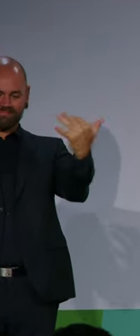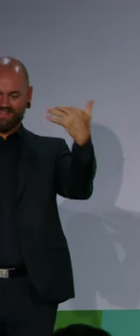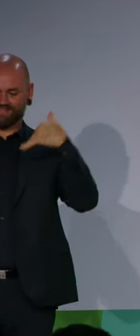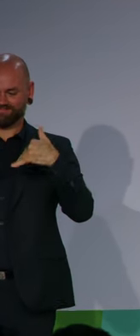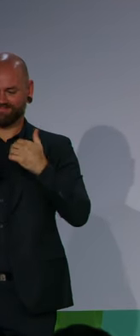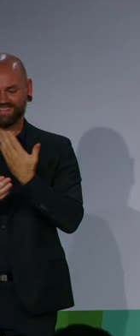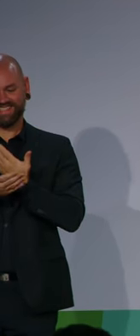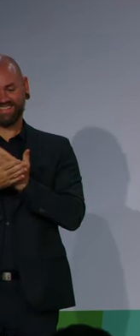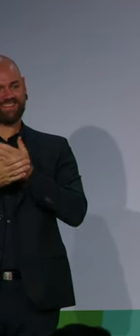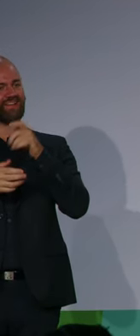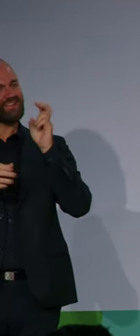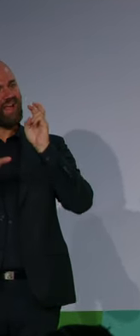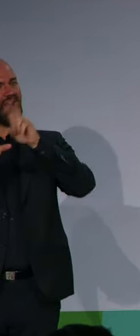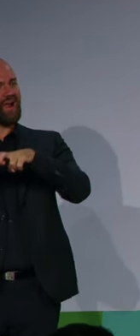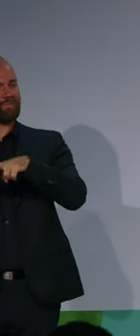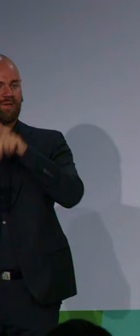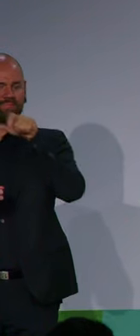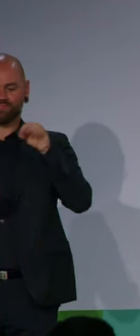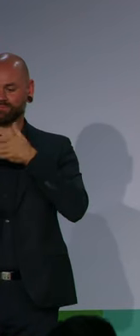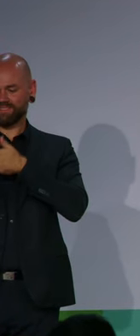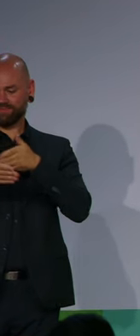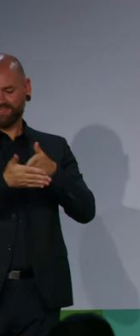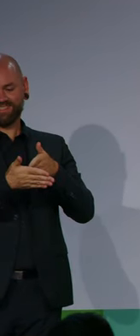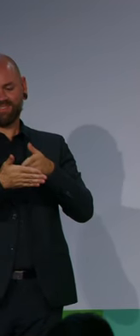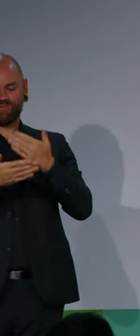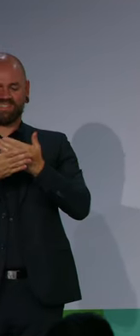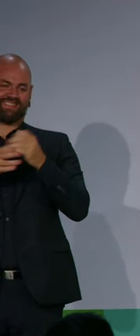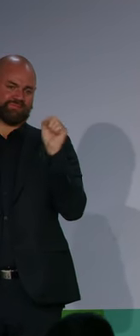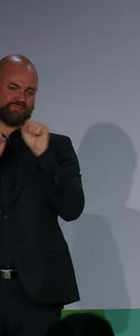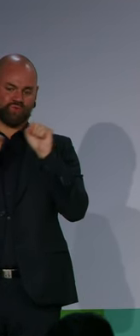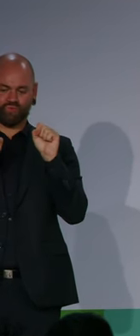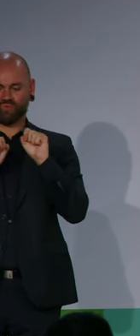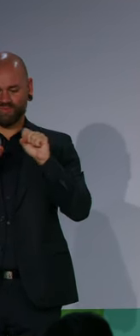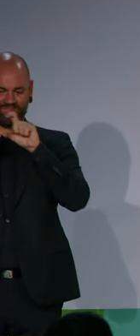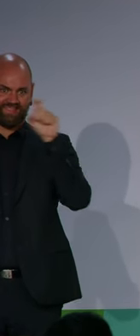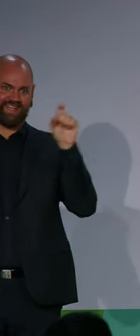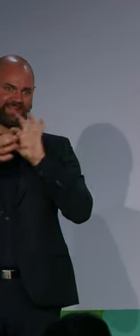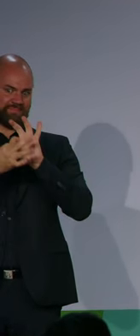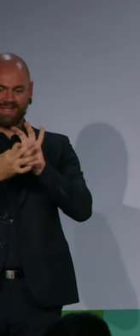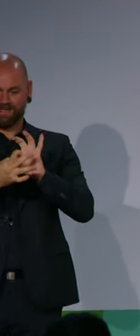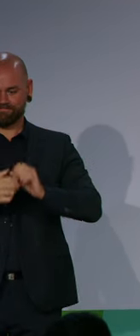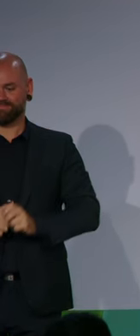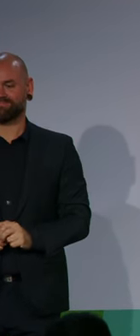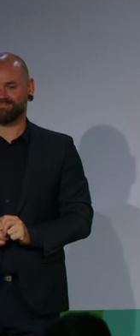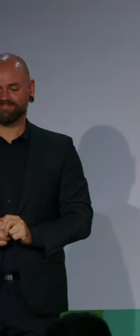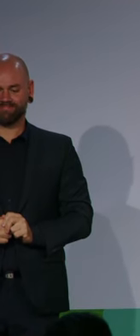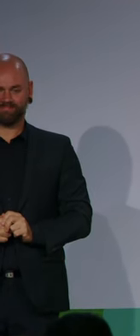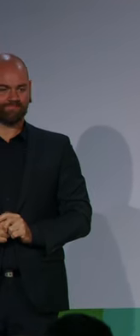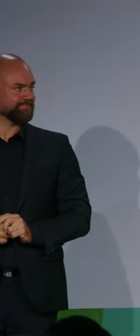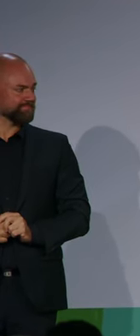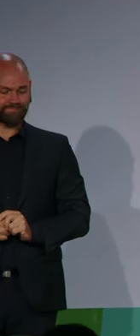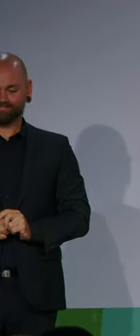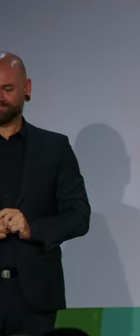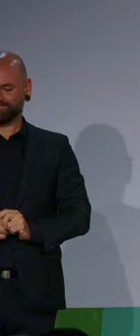drei Dingen klar machen. Sie haben damals vor, ich glaube 16 Jahren, dafür gesorgt, damals als Bundesarbeits- und Sozialminister, dass